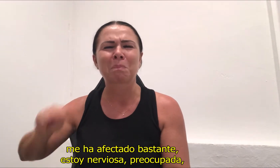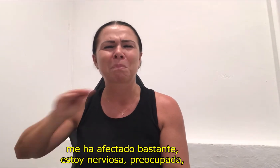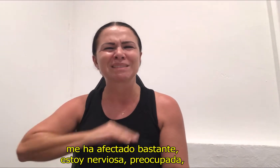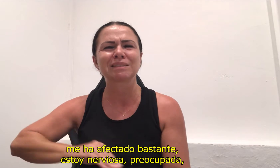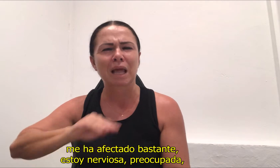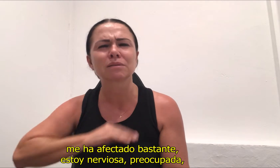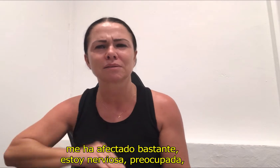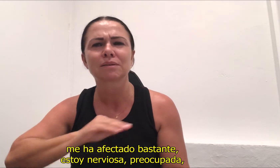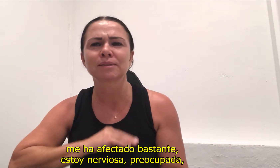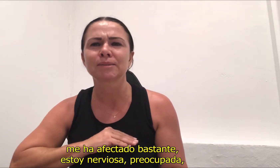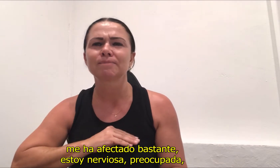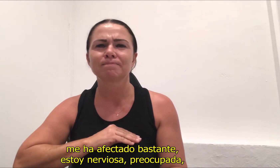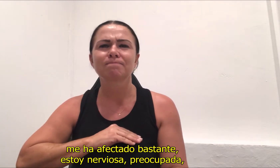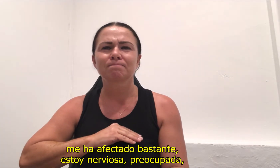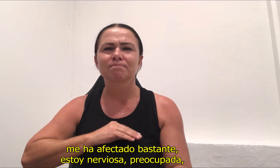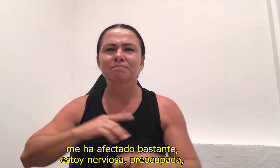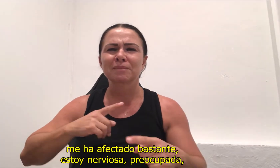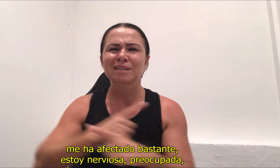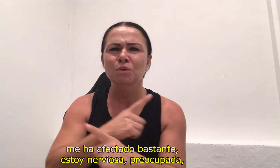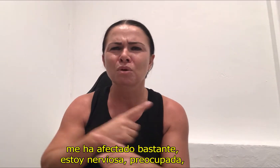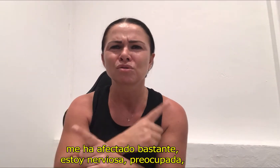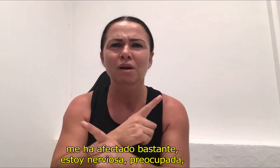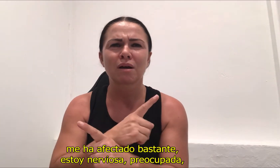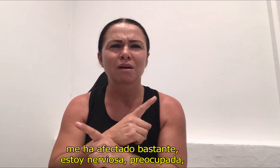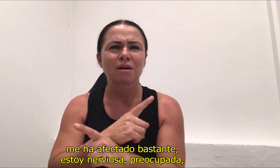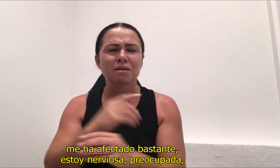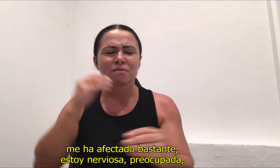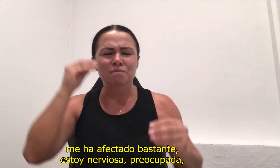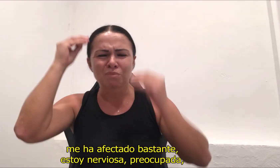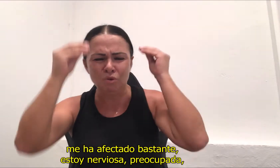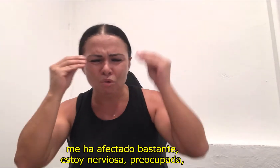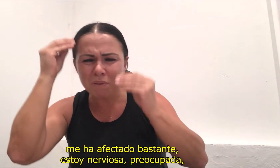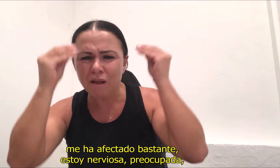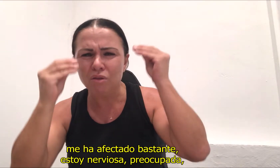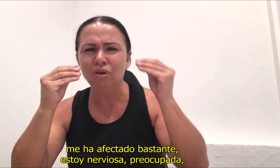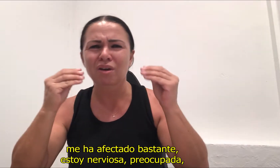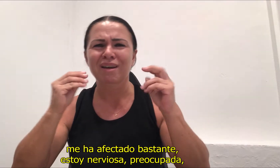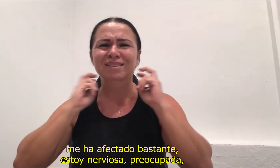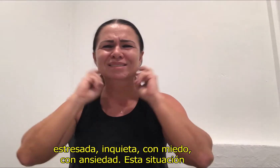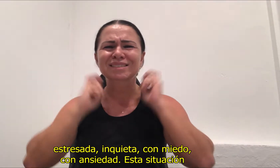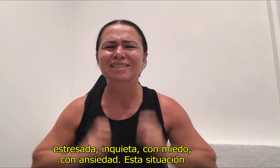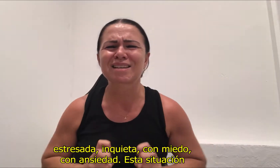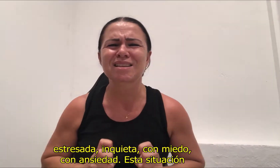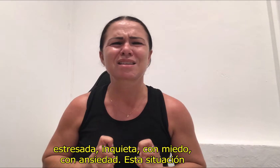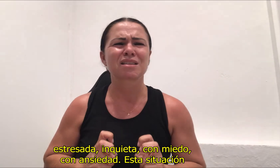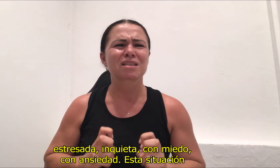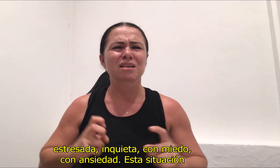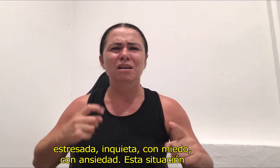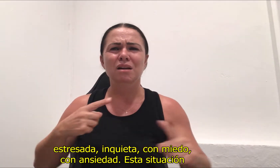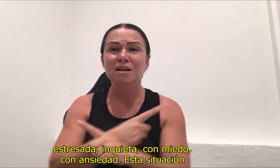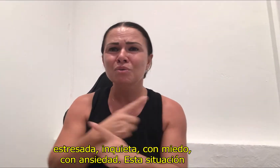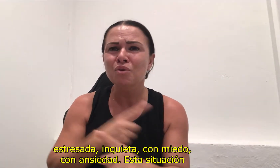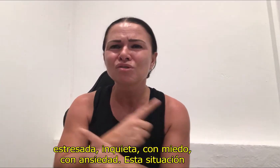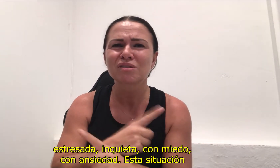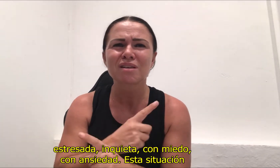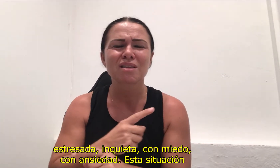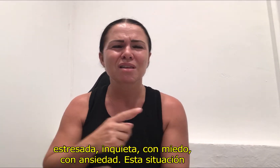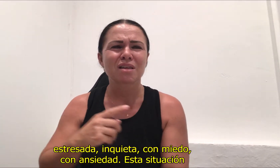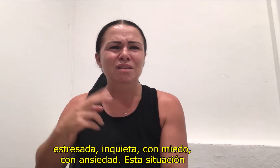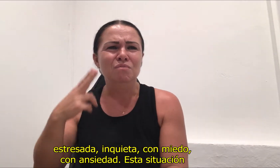ha afectado bastante. Estoy nerviosa, preocupada, estresada, inquieta, con